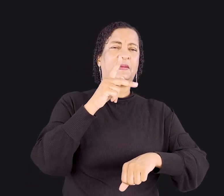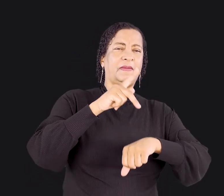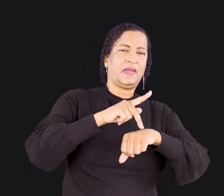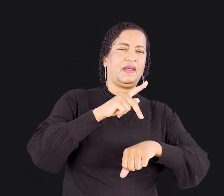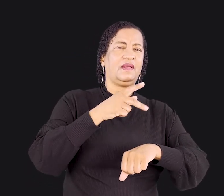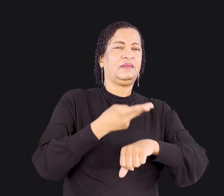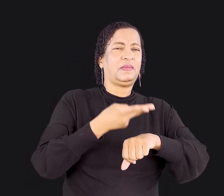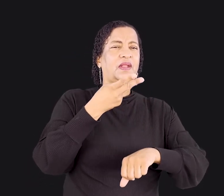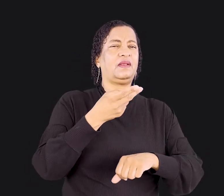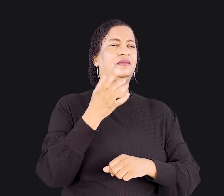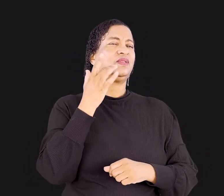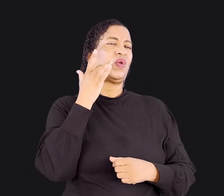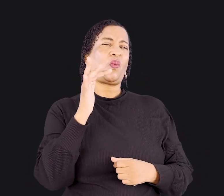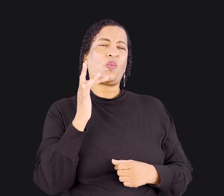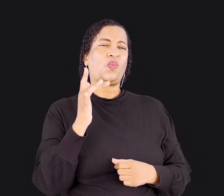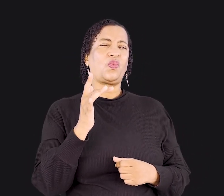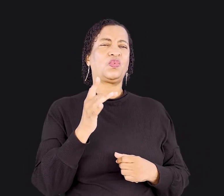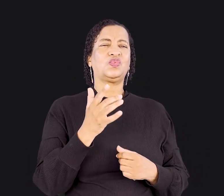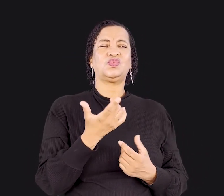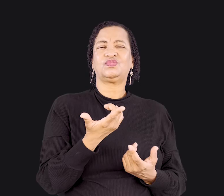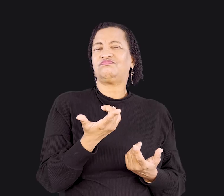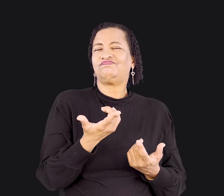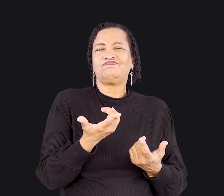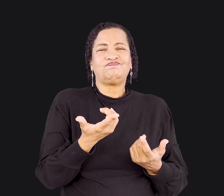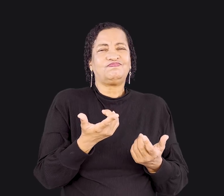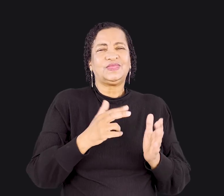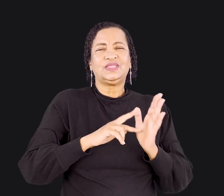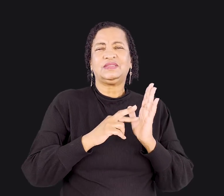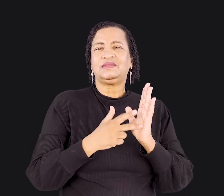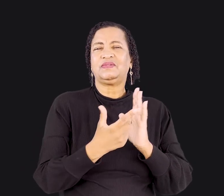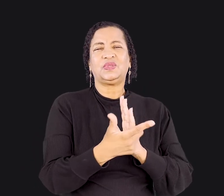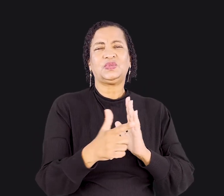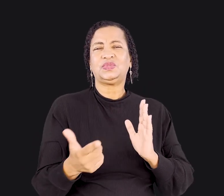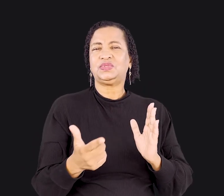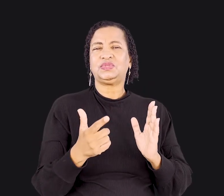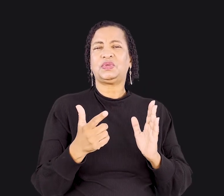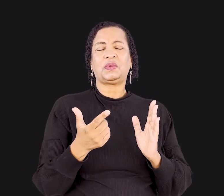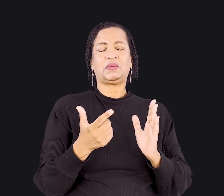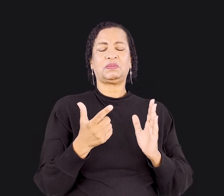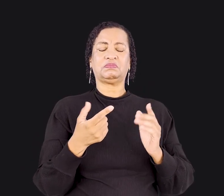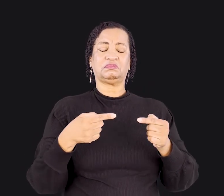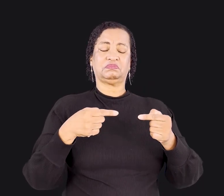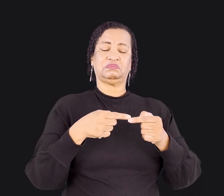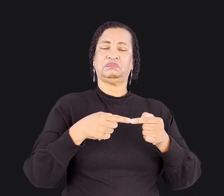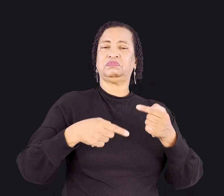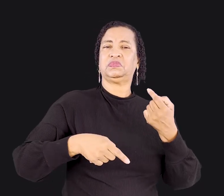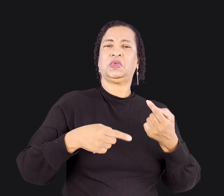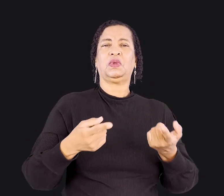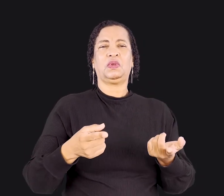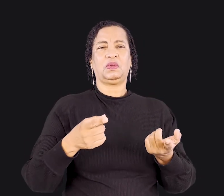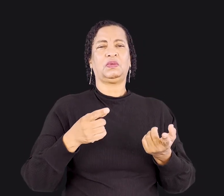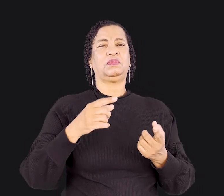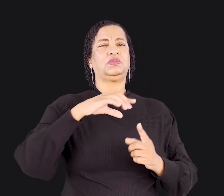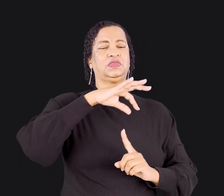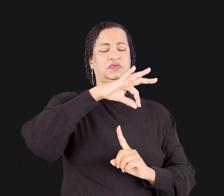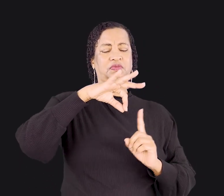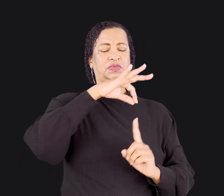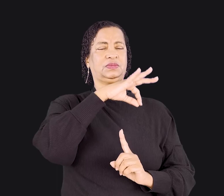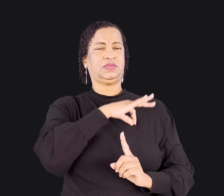ou ouro não tinham, na verdade, nada a ver com o Espírito Santo nem com Deus e o Cristo vivo. Por isso, eles não